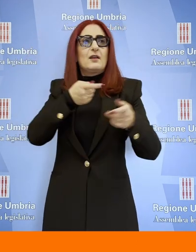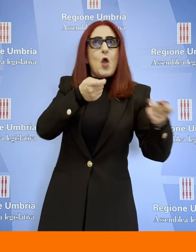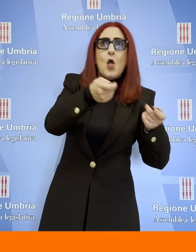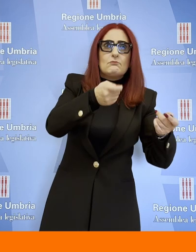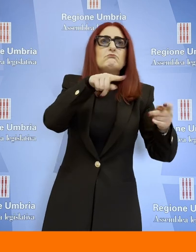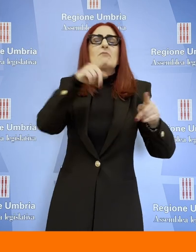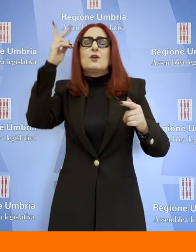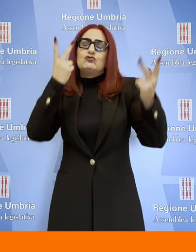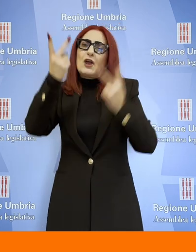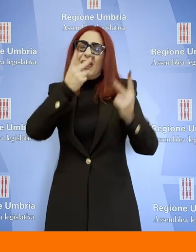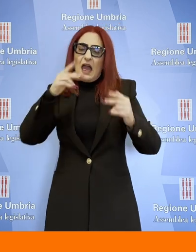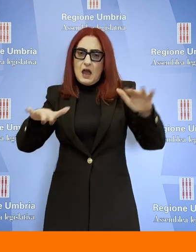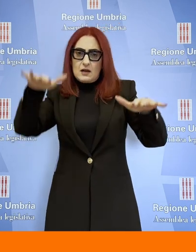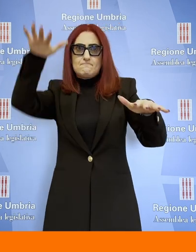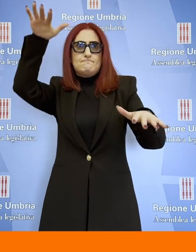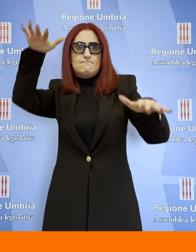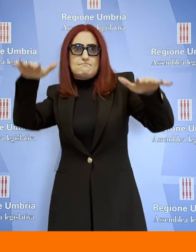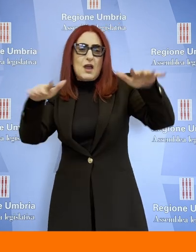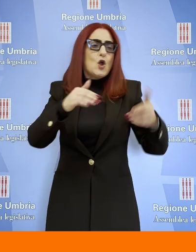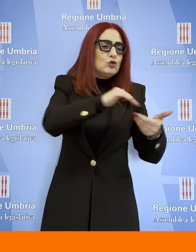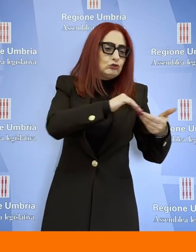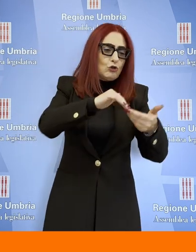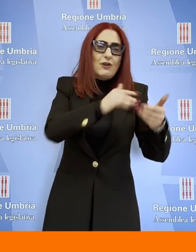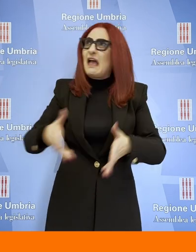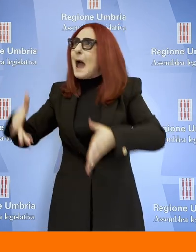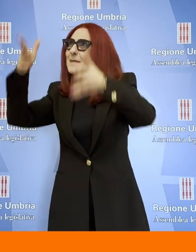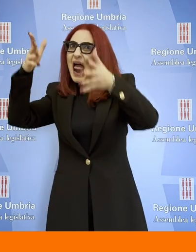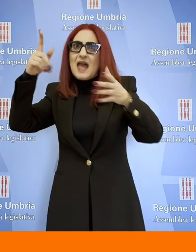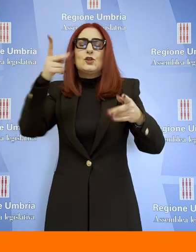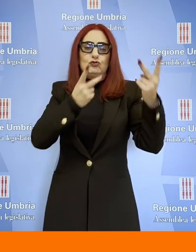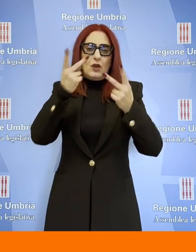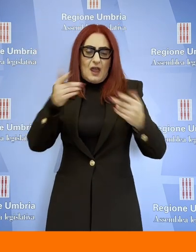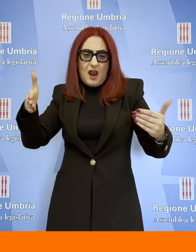Lo statuto Umbro nuovo è un contributo certamente in questa direzione.